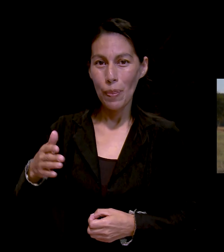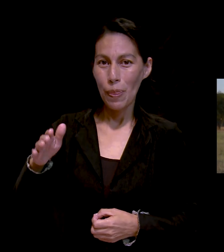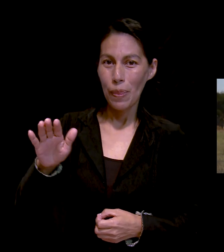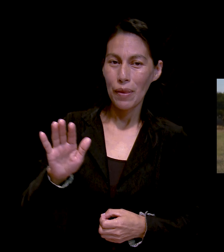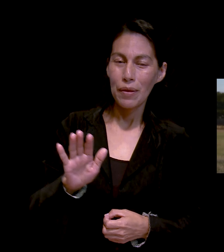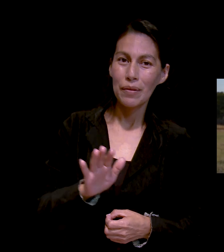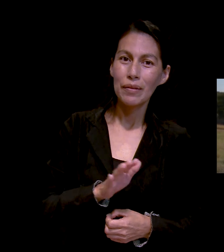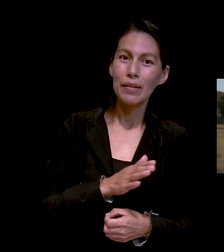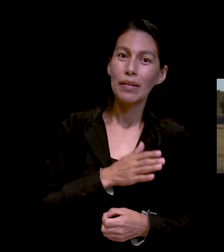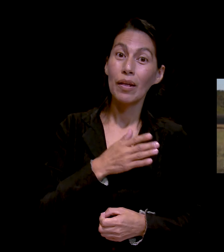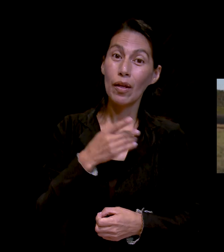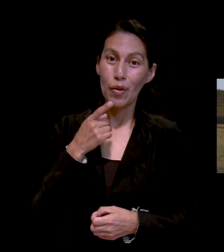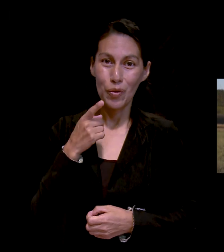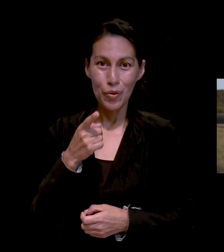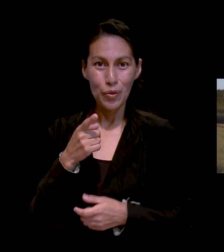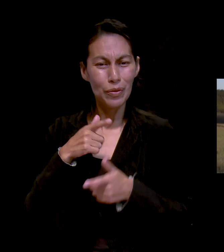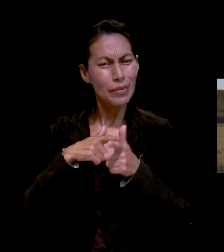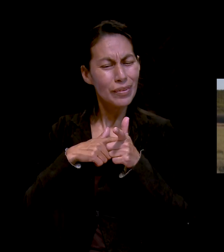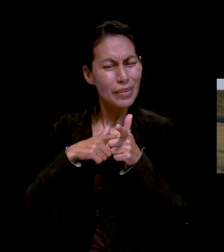Él.